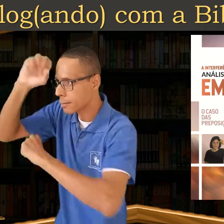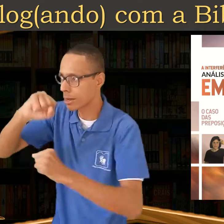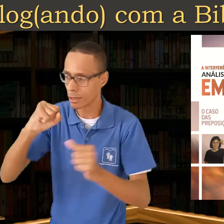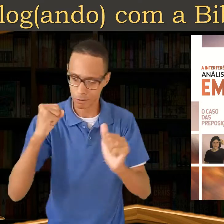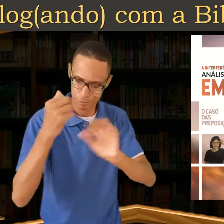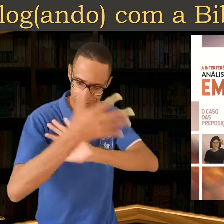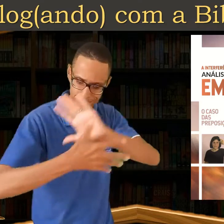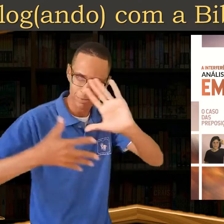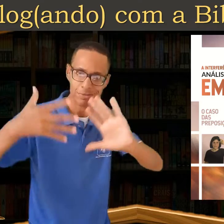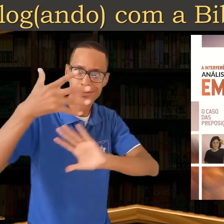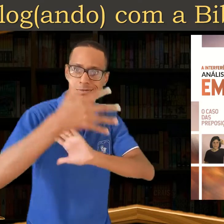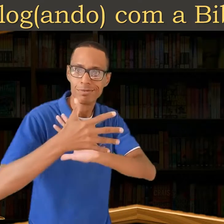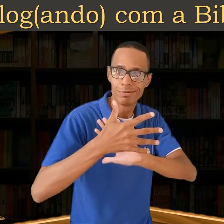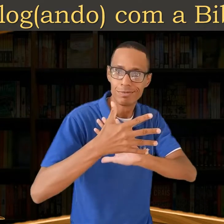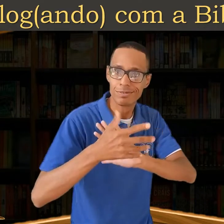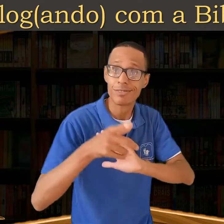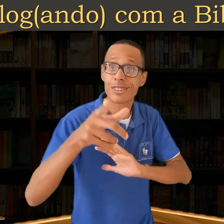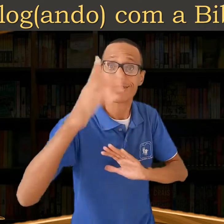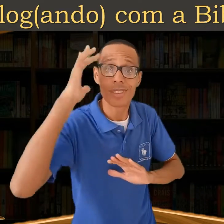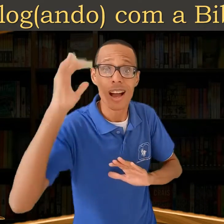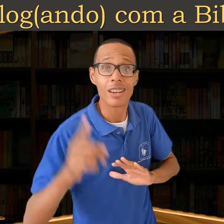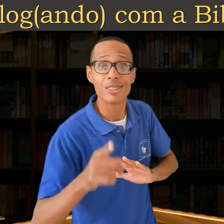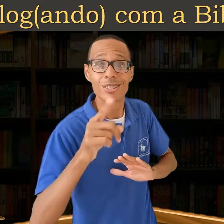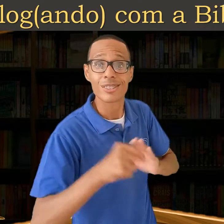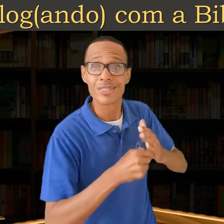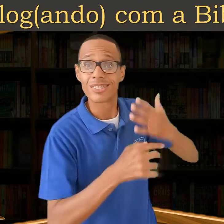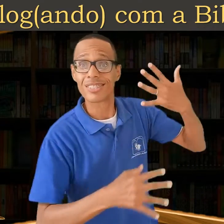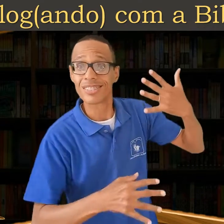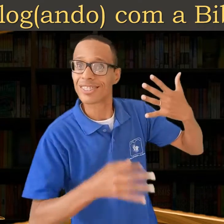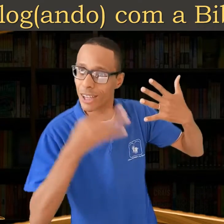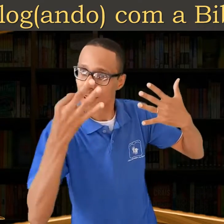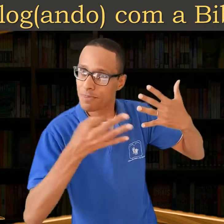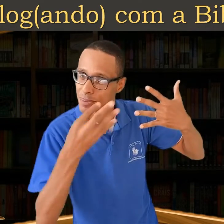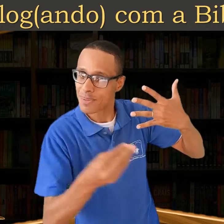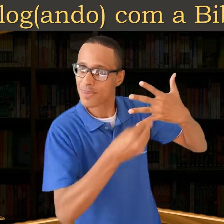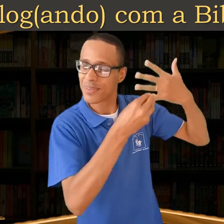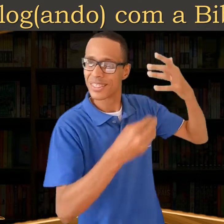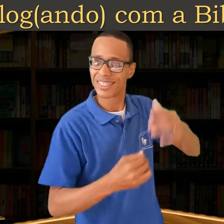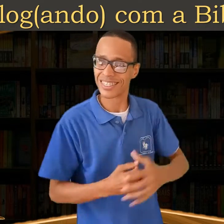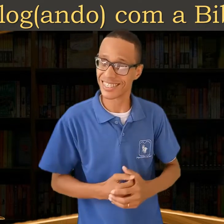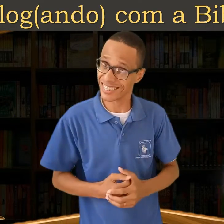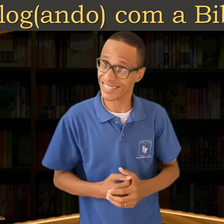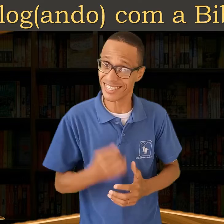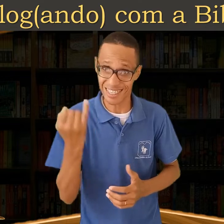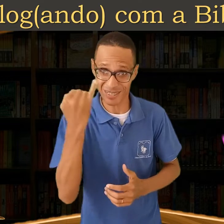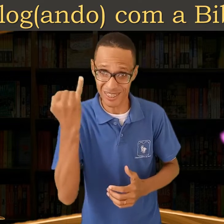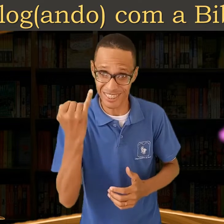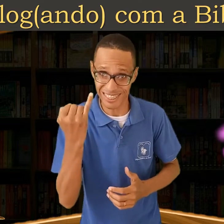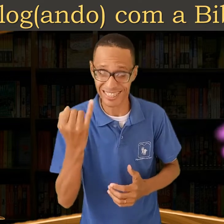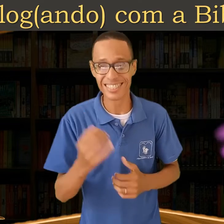E você, gostou? Deixe nos comentários o que achou da pesquisa.